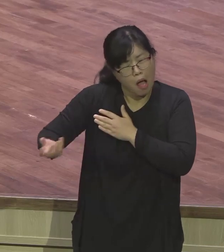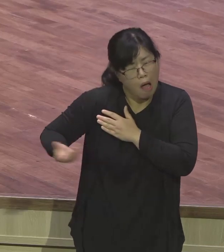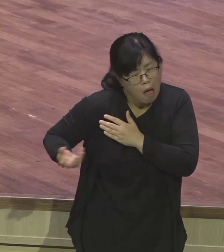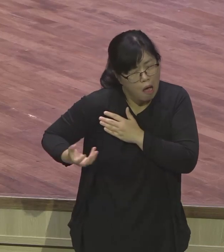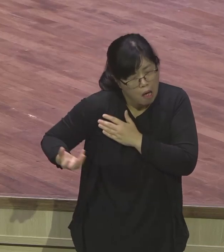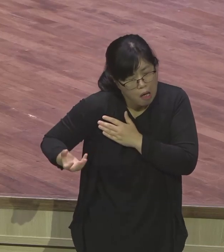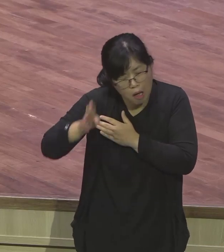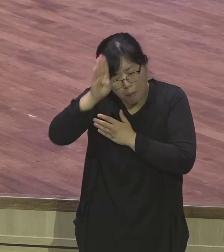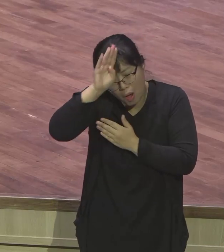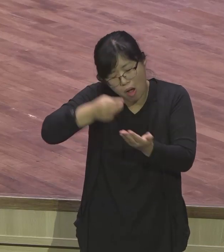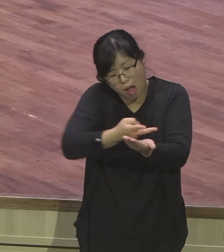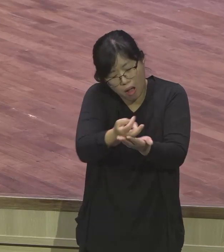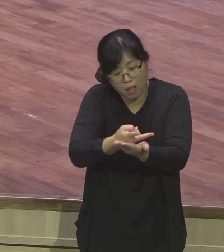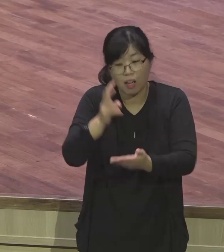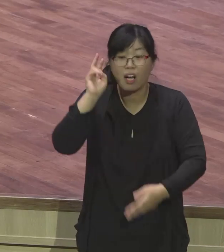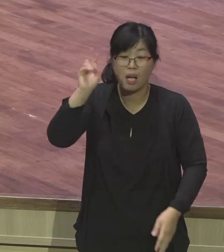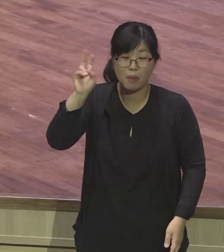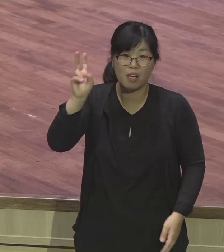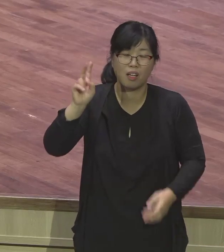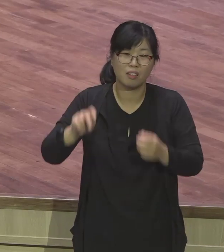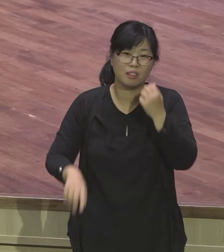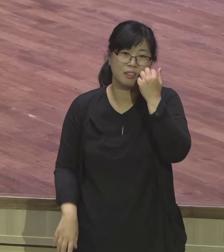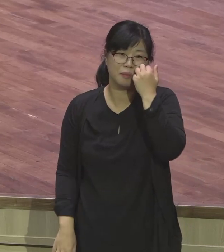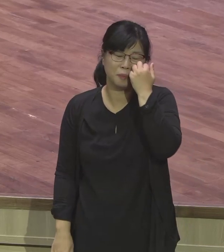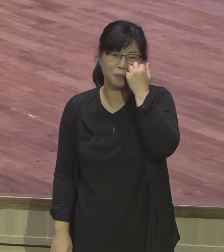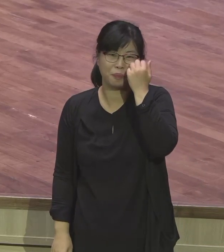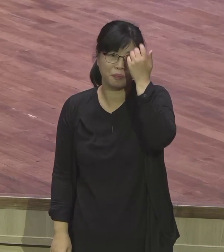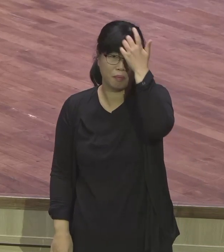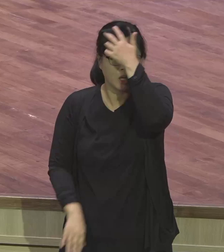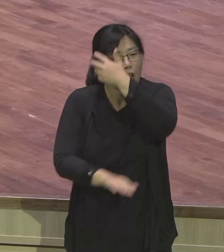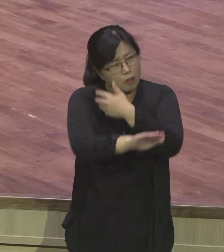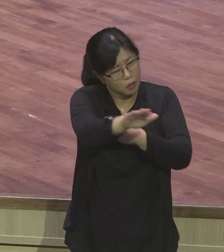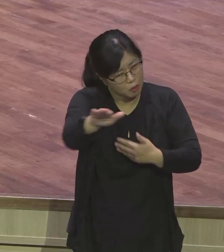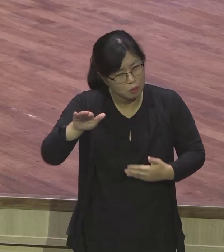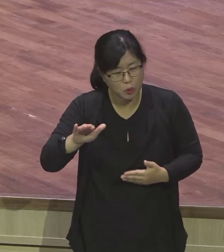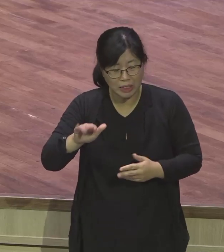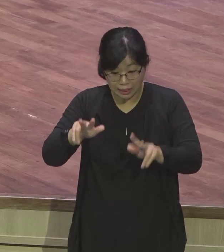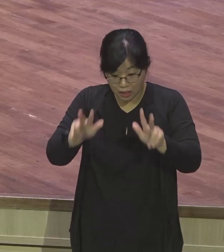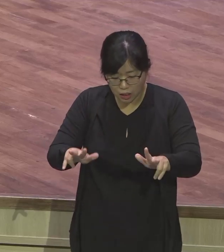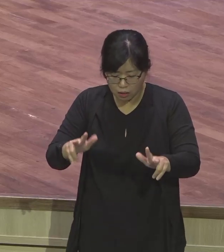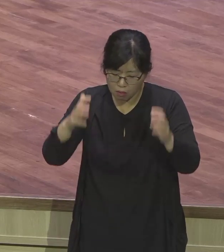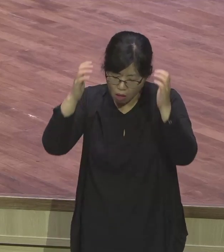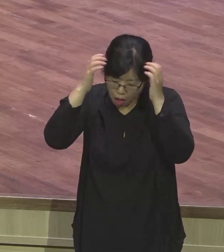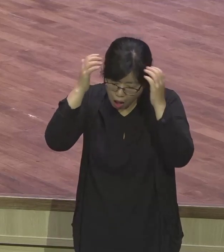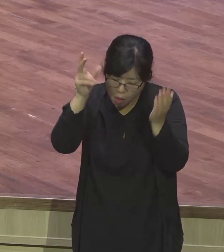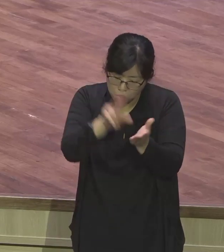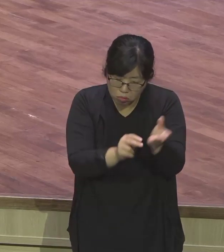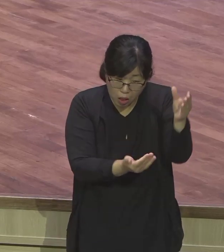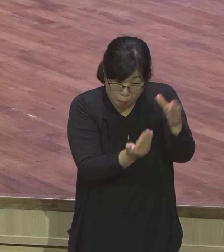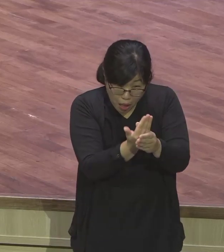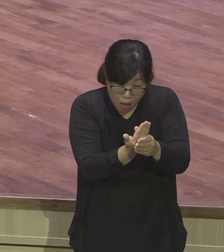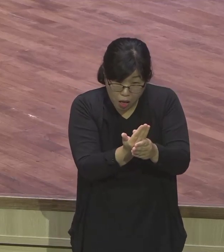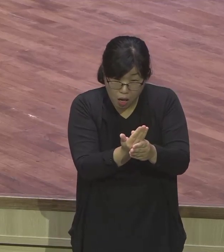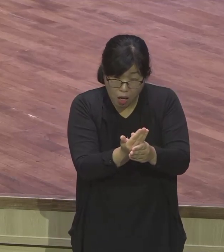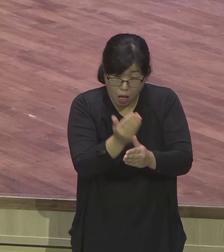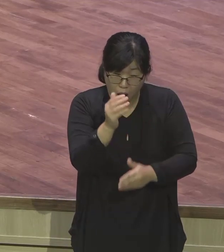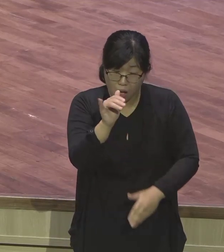영계성도 여러분 여러분이 지금 당하고 있는 이런 고난과 역경과 아픔 이거 여러분이 막 그냥 눈물을 날두고